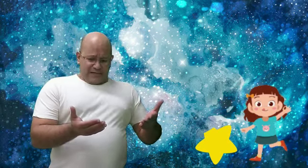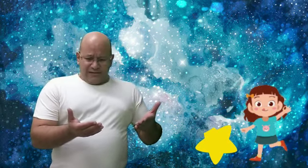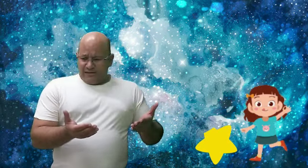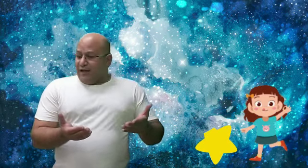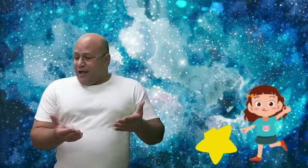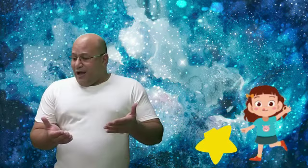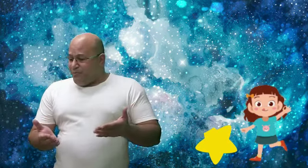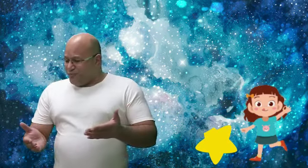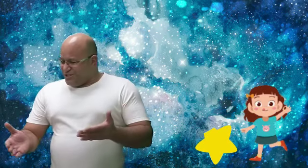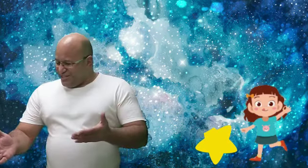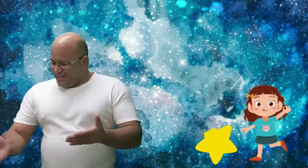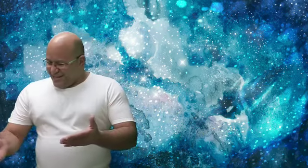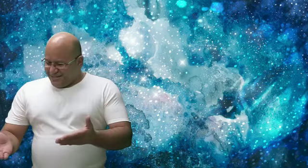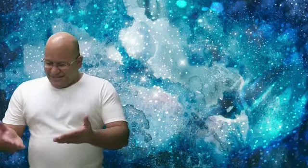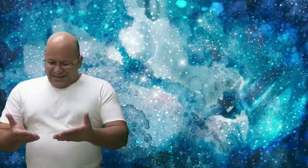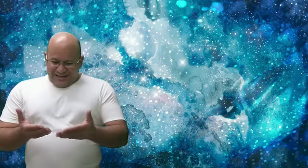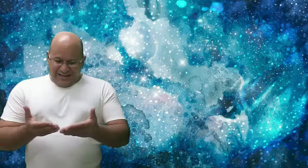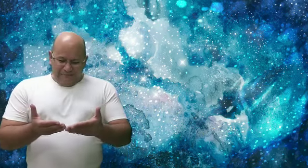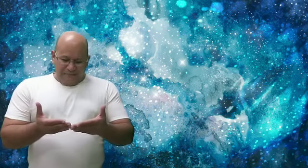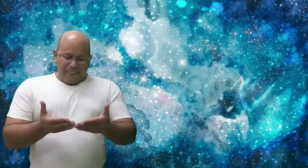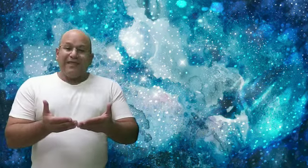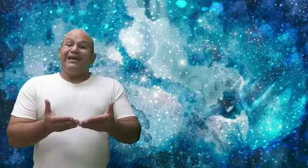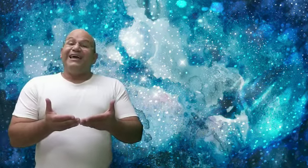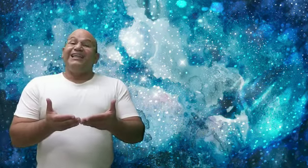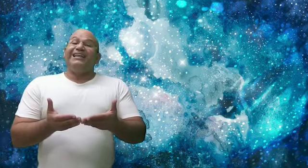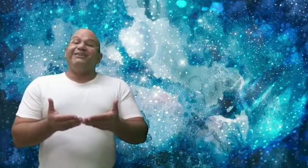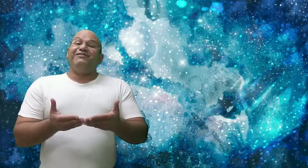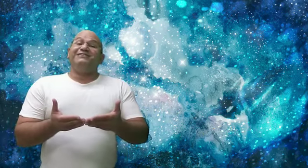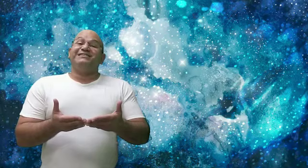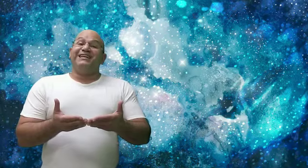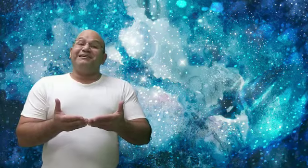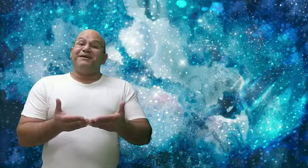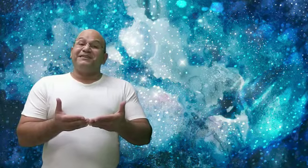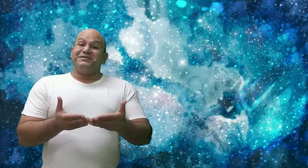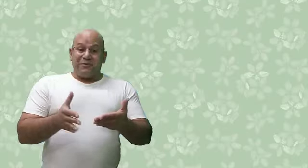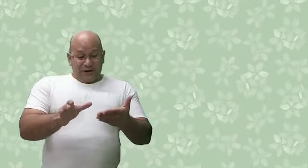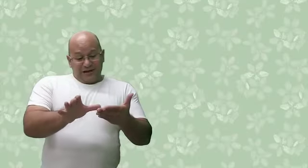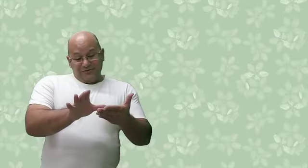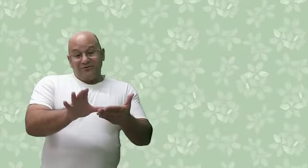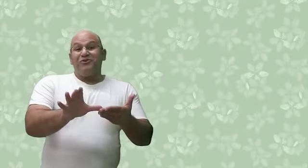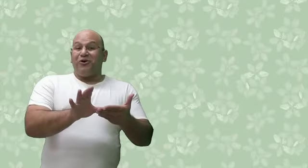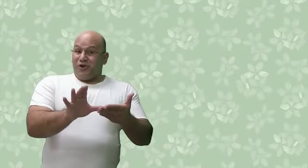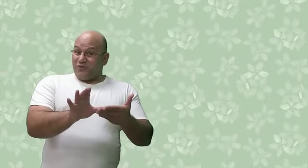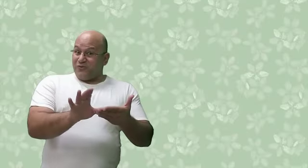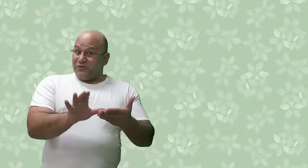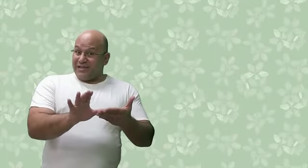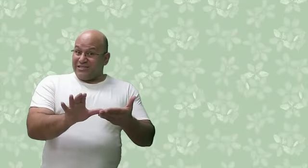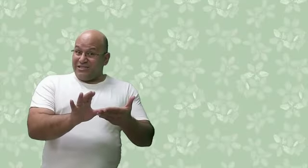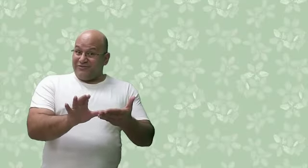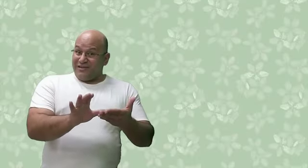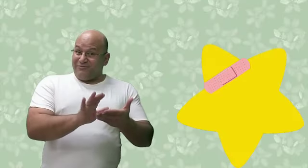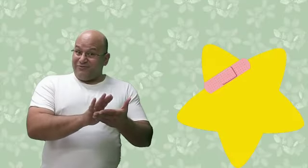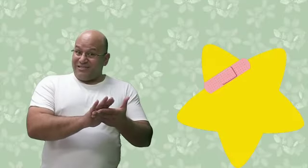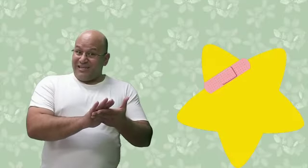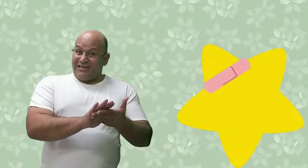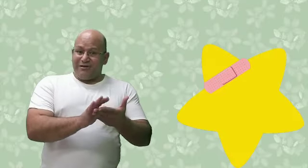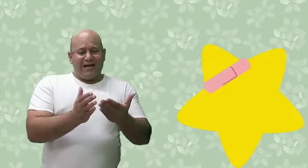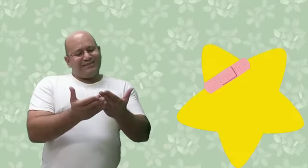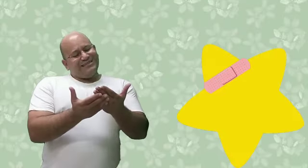A pontinha da estrela, ela leva a estrela para seu quarto, coloca um curativo na pontinha quebrada.